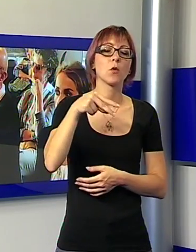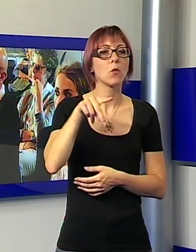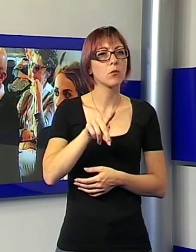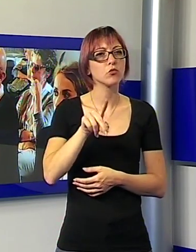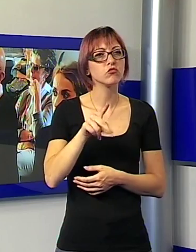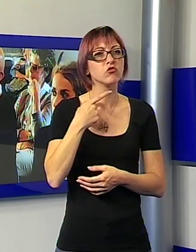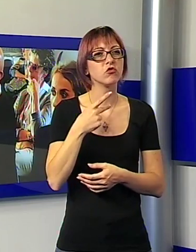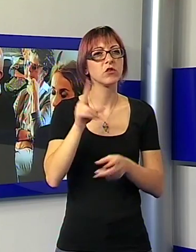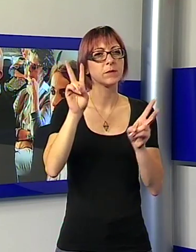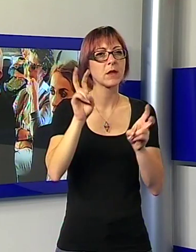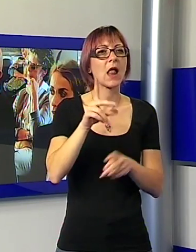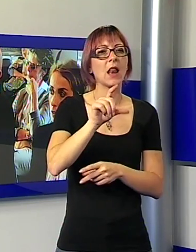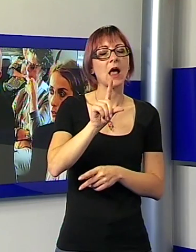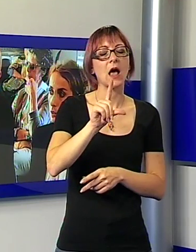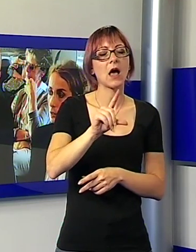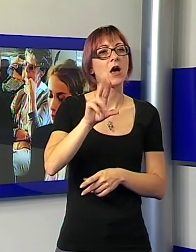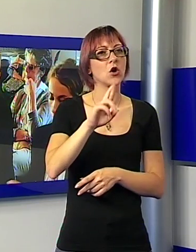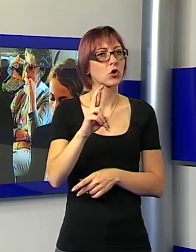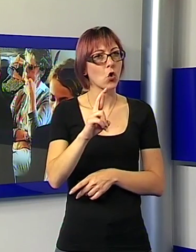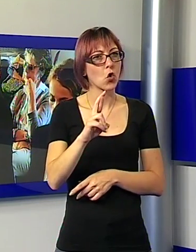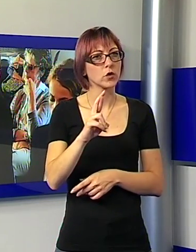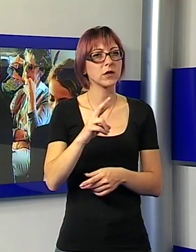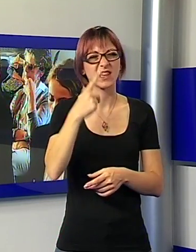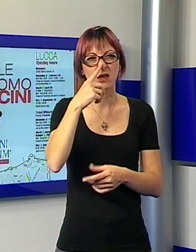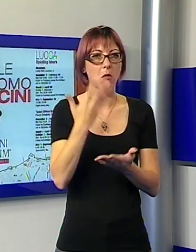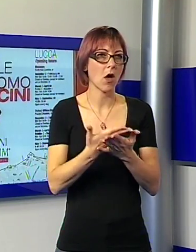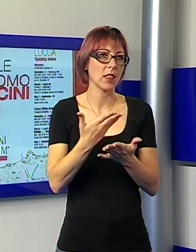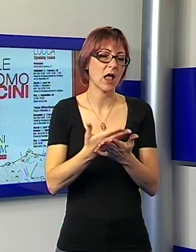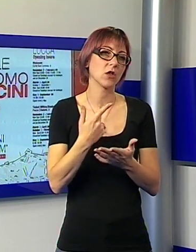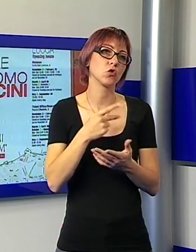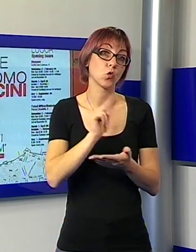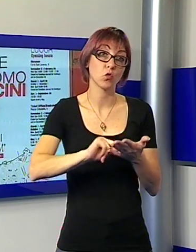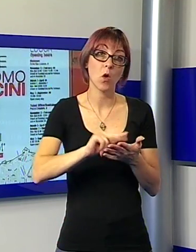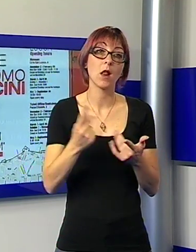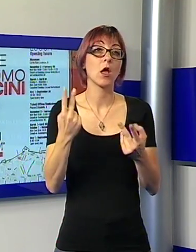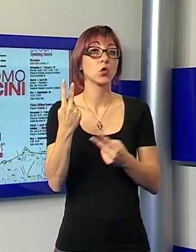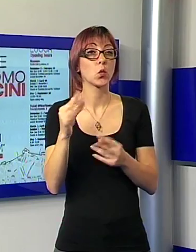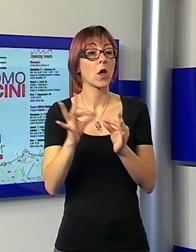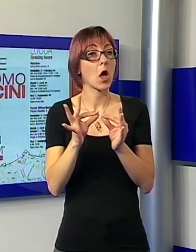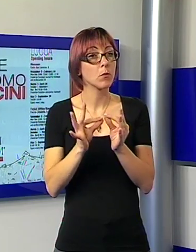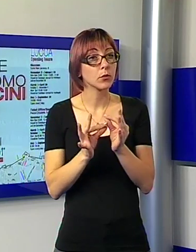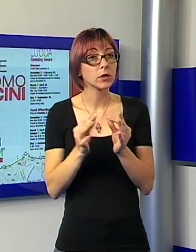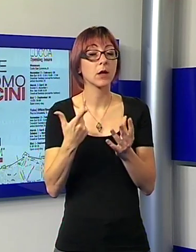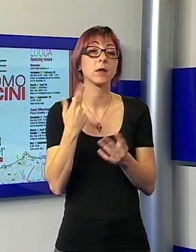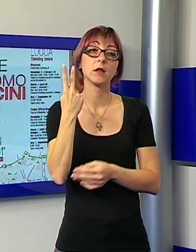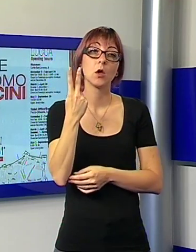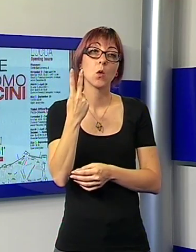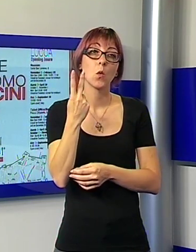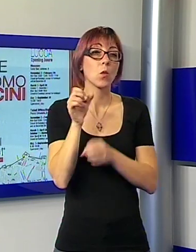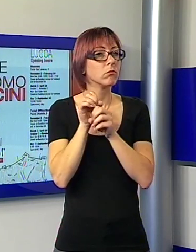rondine, in una versione appositamente realizzata per le scuole, e due appuntamenti, uno a carattere divulgativo e uno per le superiori sulle